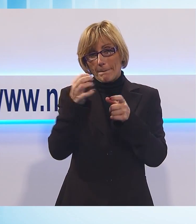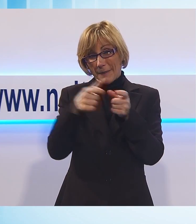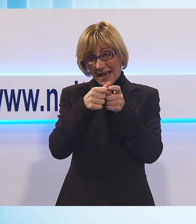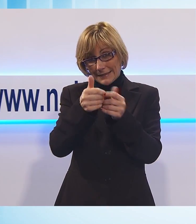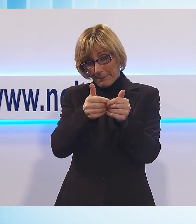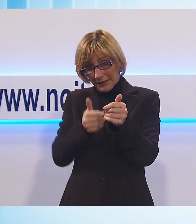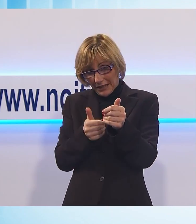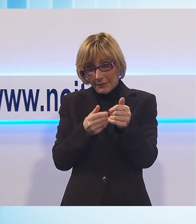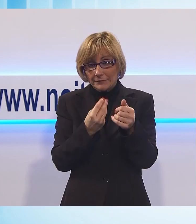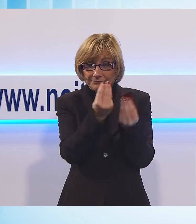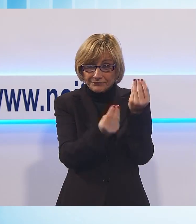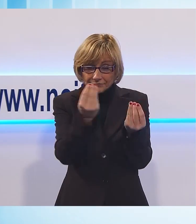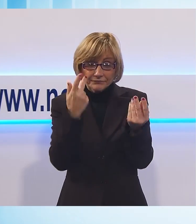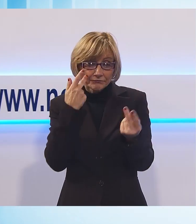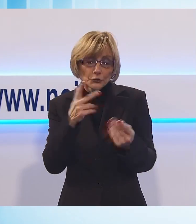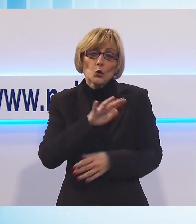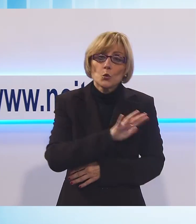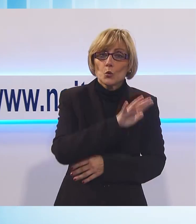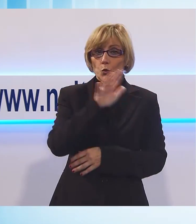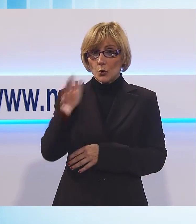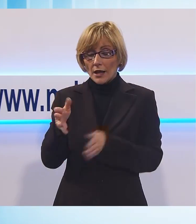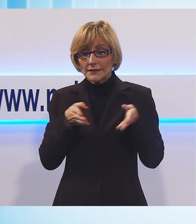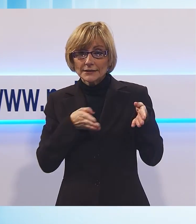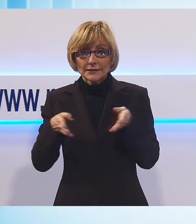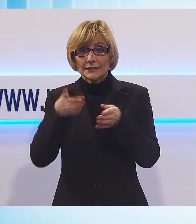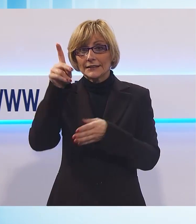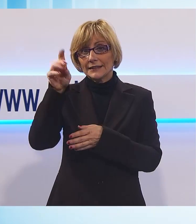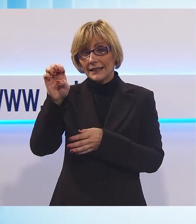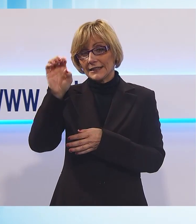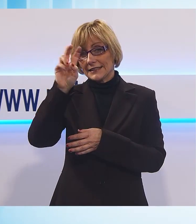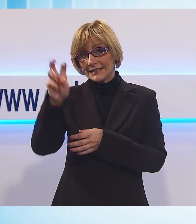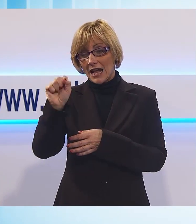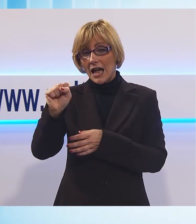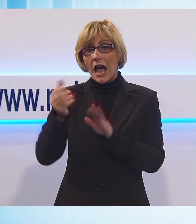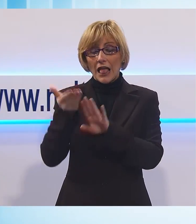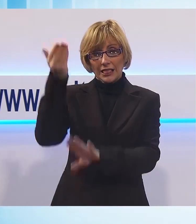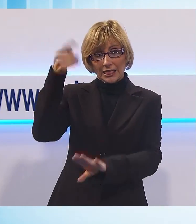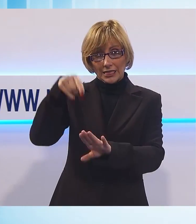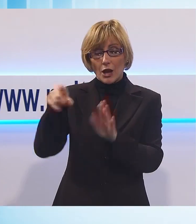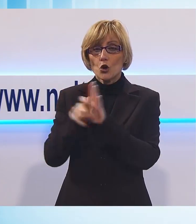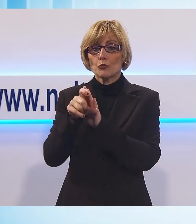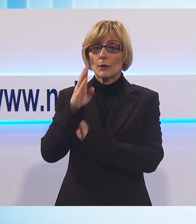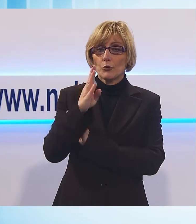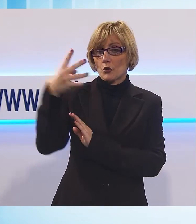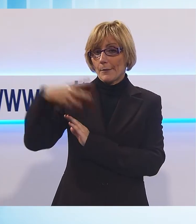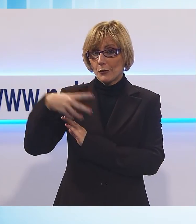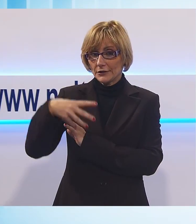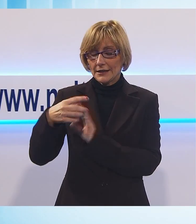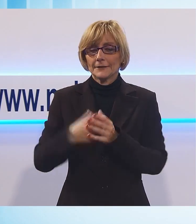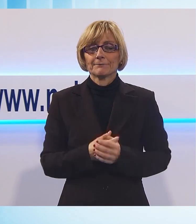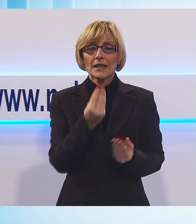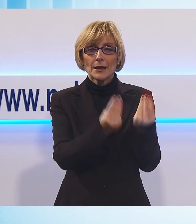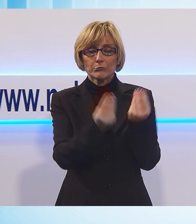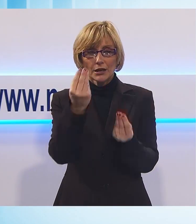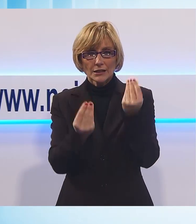locale. Quest'altro invece è sulla strada Perdezza Alta, nel comune di Borgo Ammozzano. Si tratta di un presepe modellato sulla